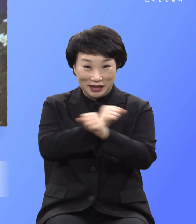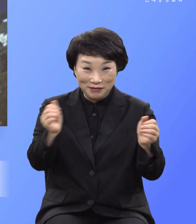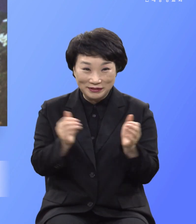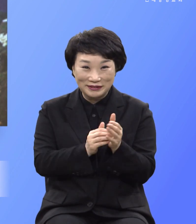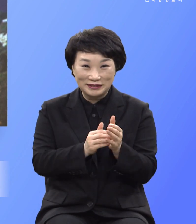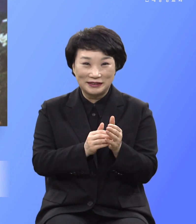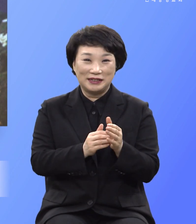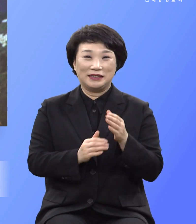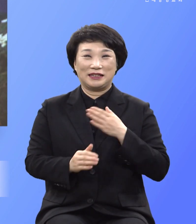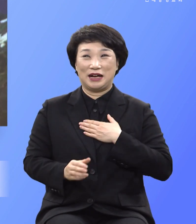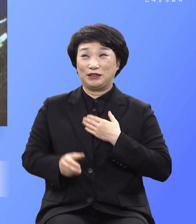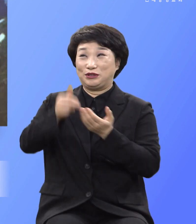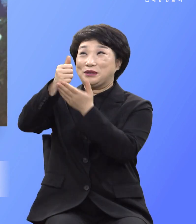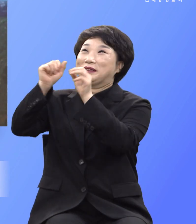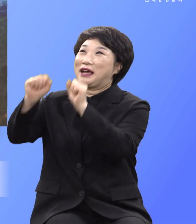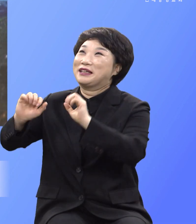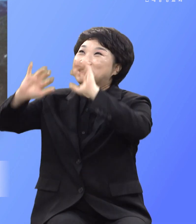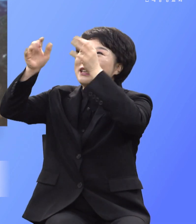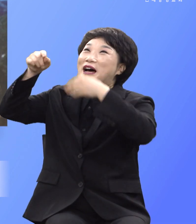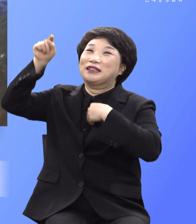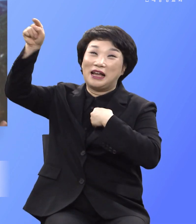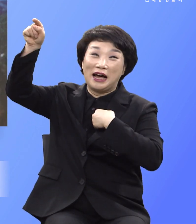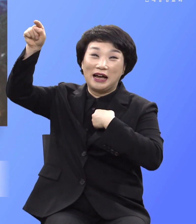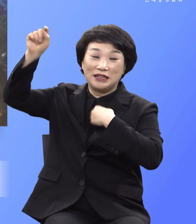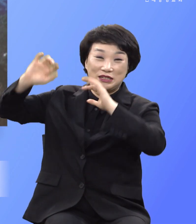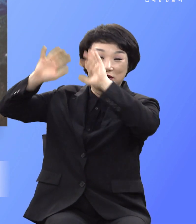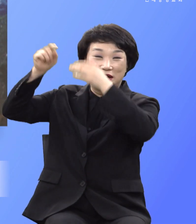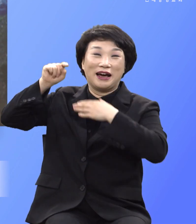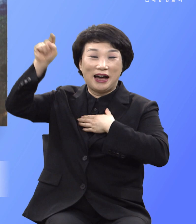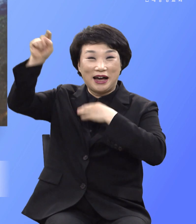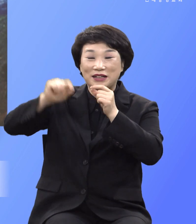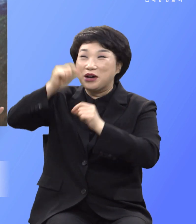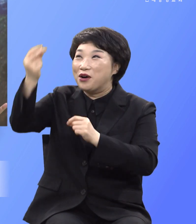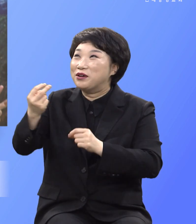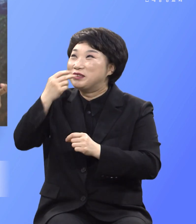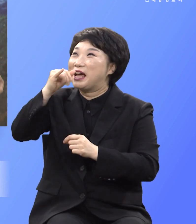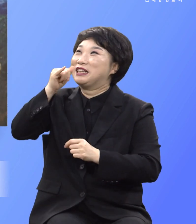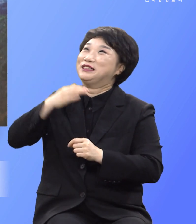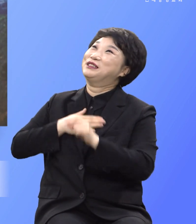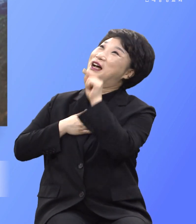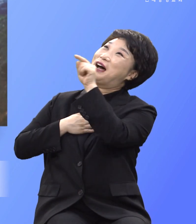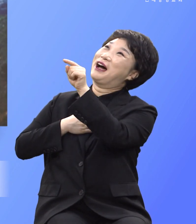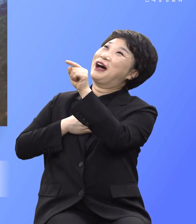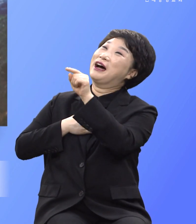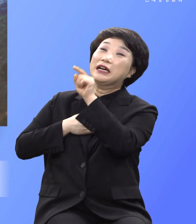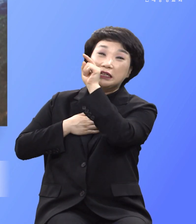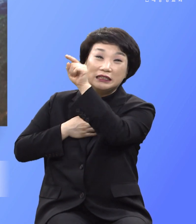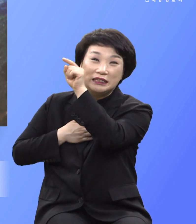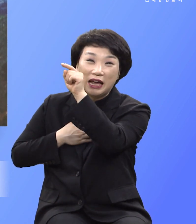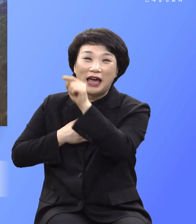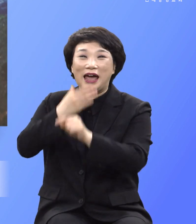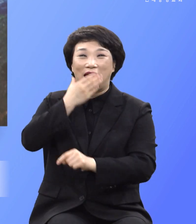주님 계신 나라 천국에서 영생할 것이니 이것이 행복 중의